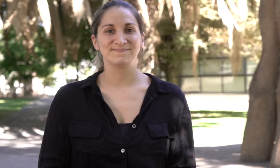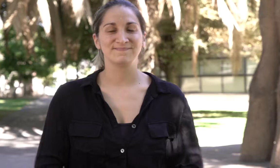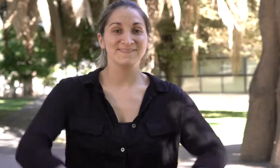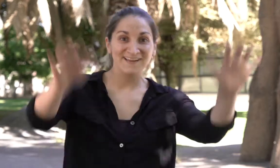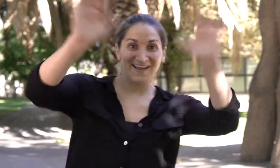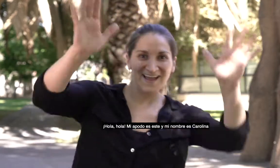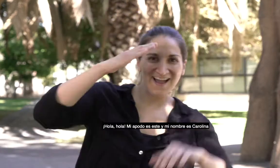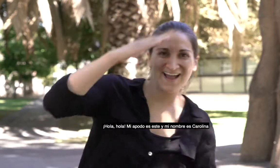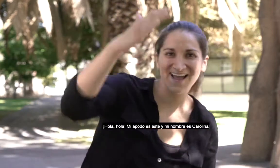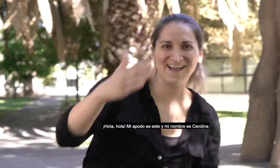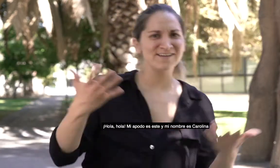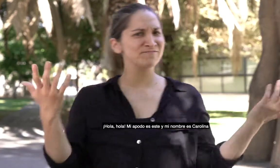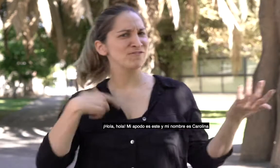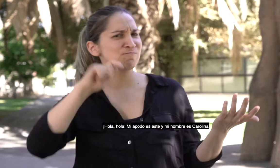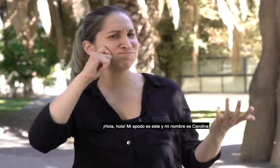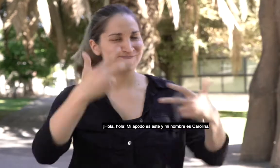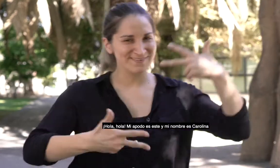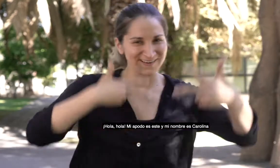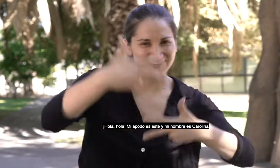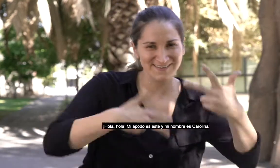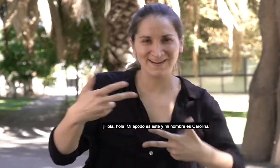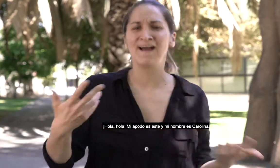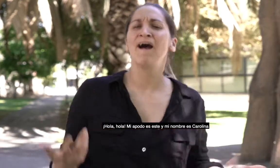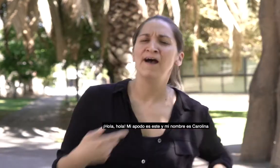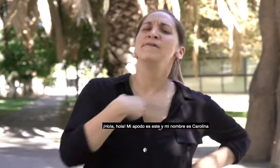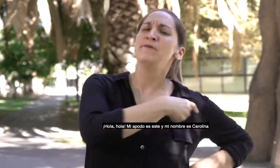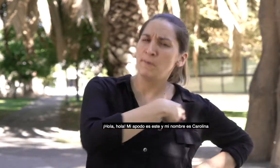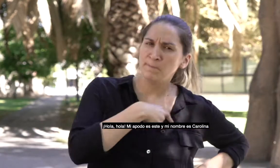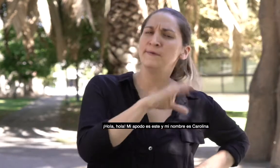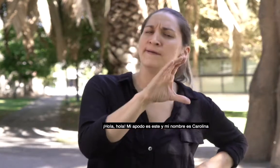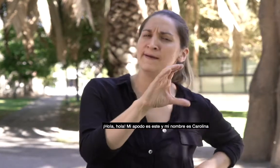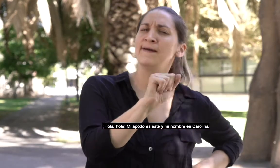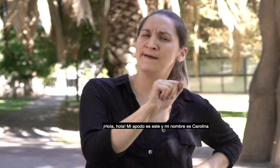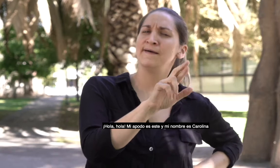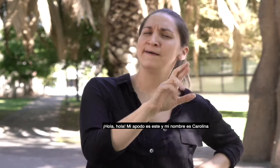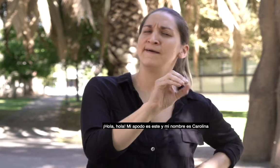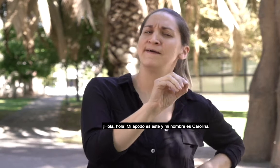¡Hola, hola! Mi apodo es este y mi nombre es Carolina.